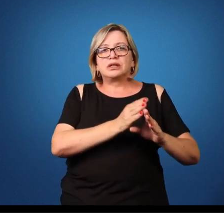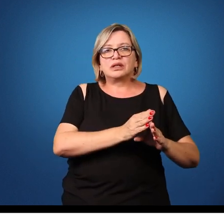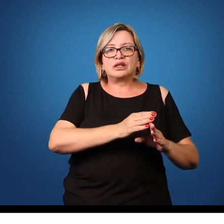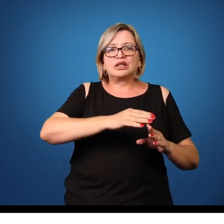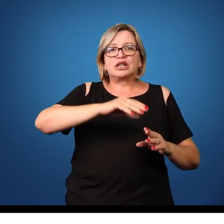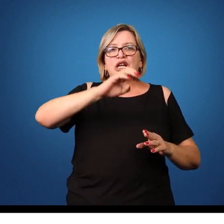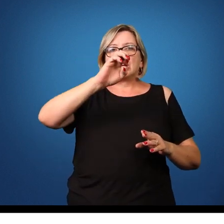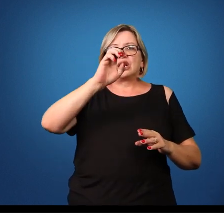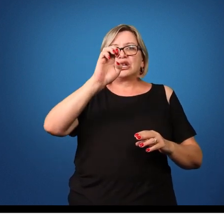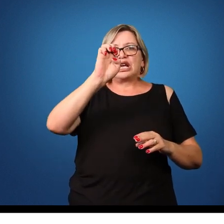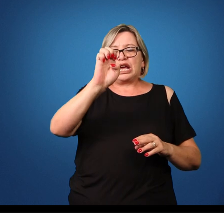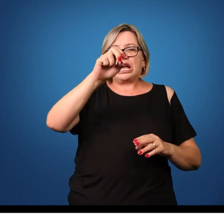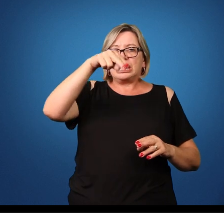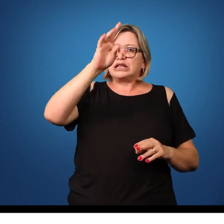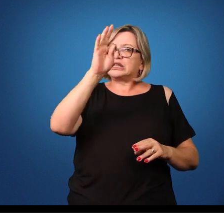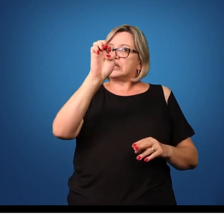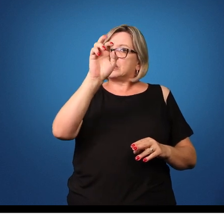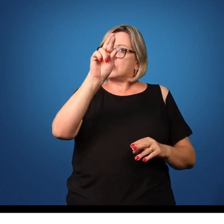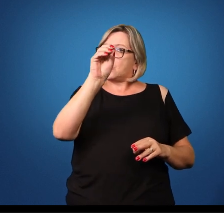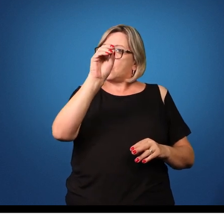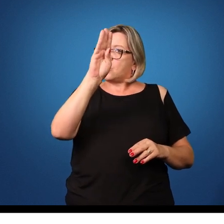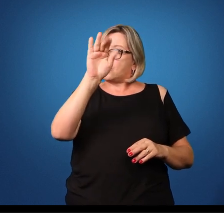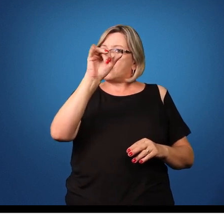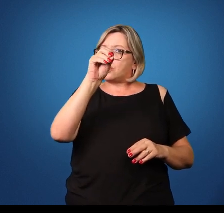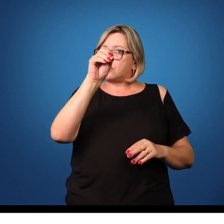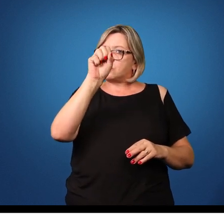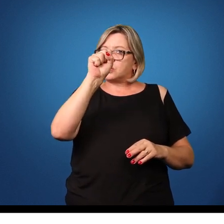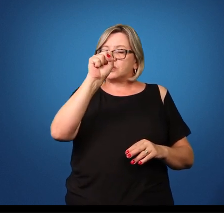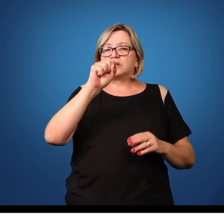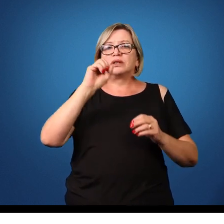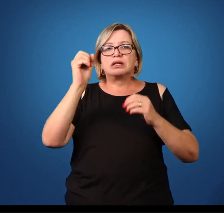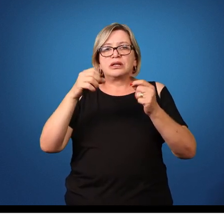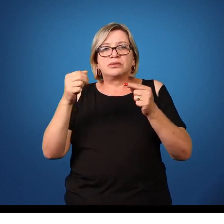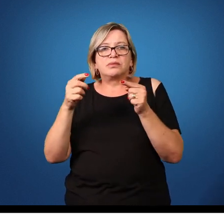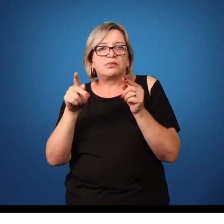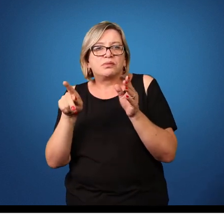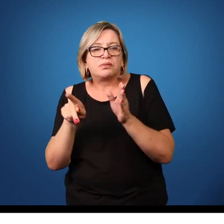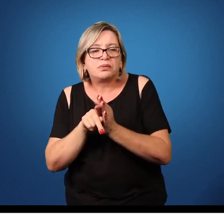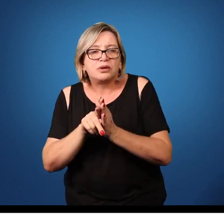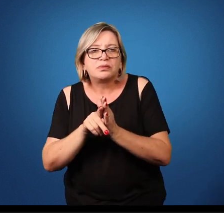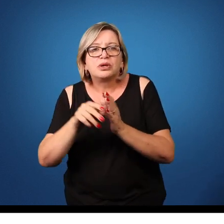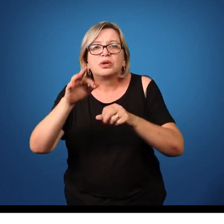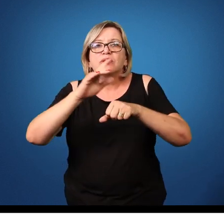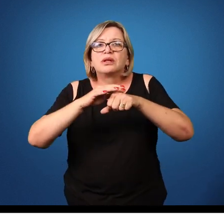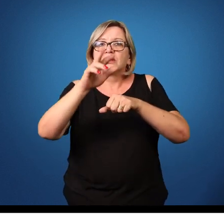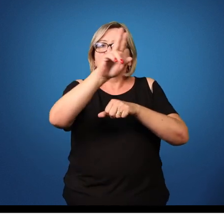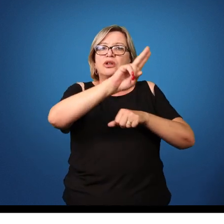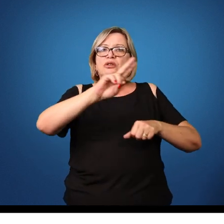vermiculare. O enteróbio vermiculare está relacionado com a doença denominada oxiorose.